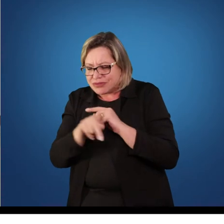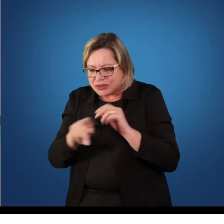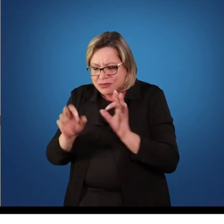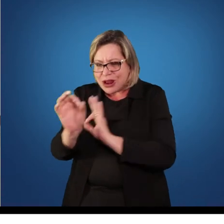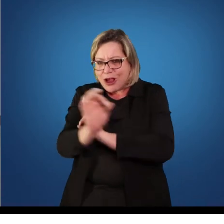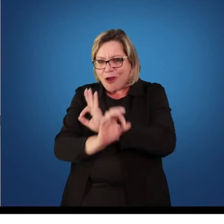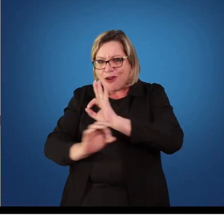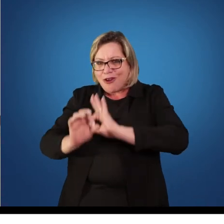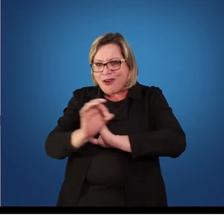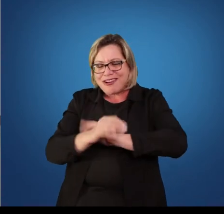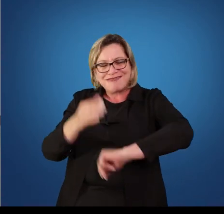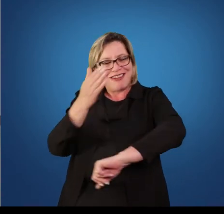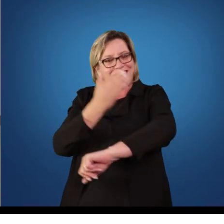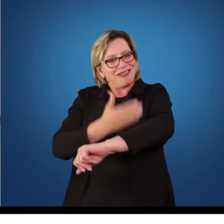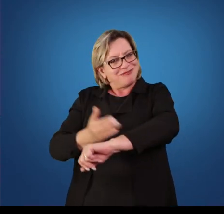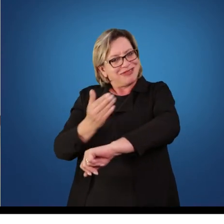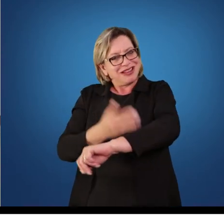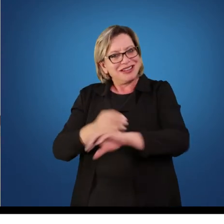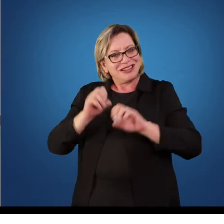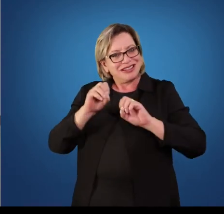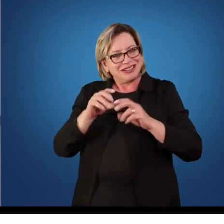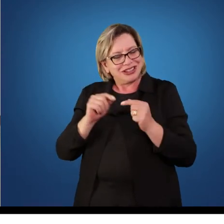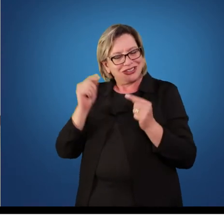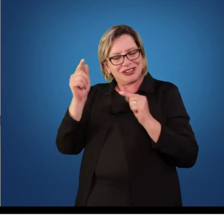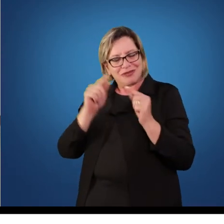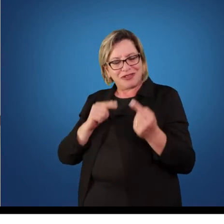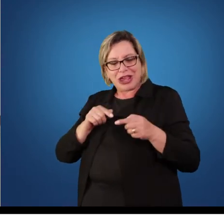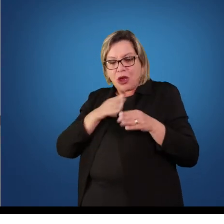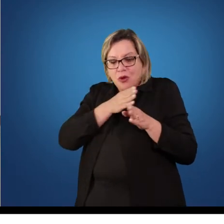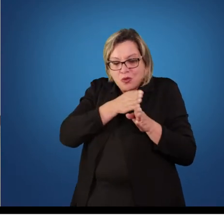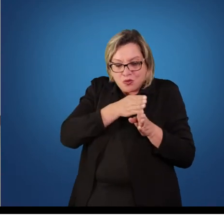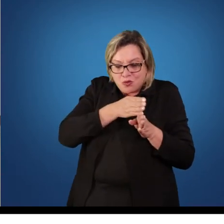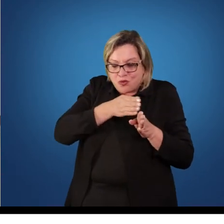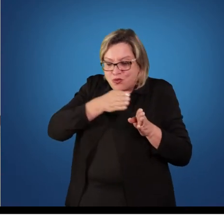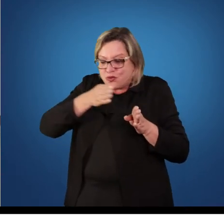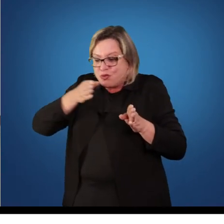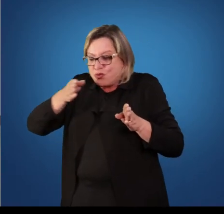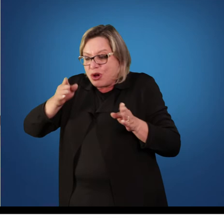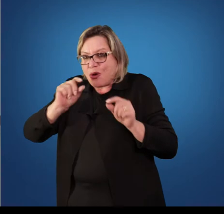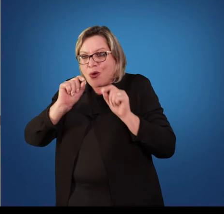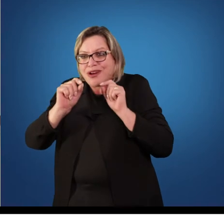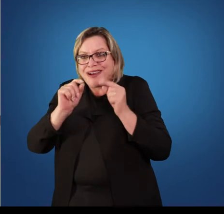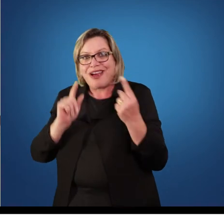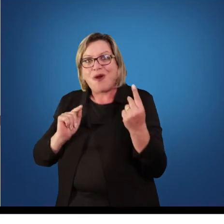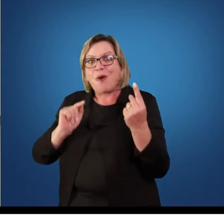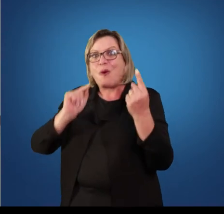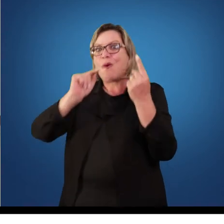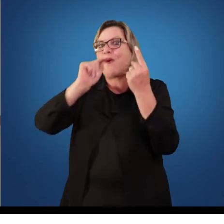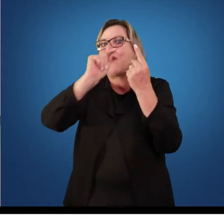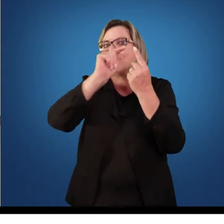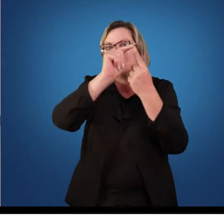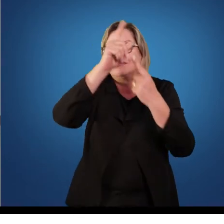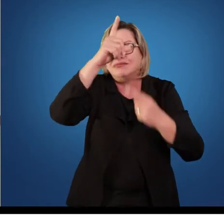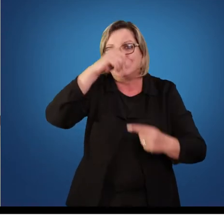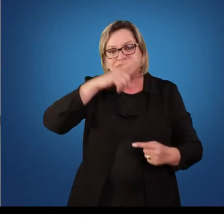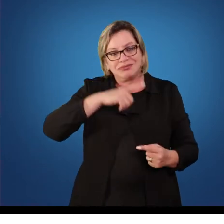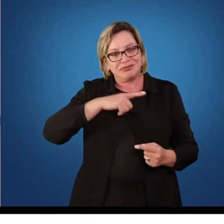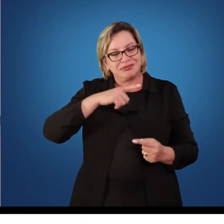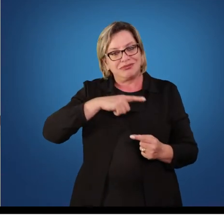de partida e definir o ponto de chegada. Ou seja, quais os objetivos que eu tenho durante aquela disciplina,